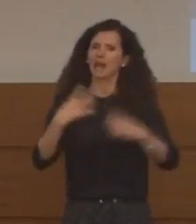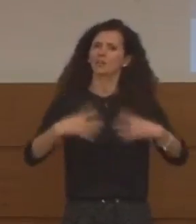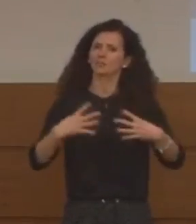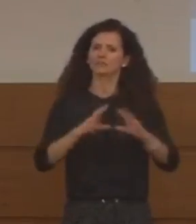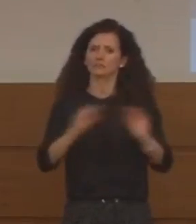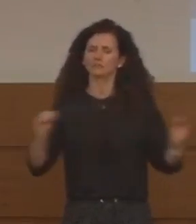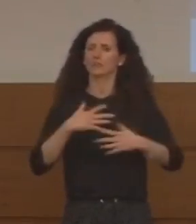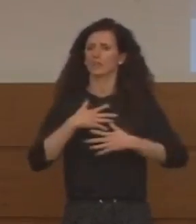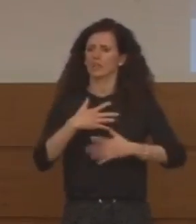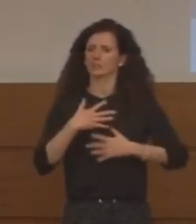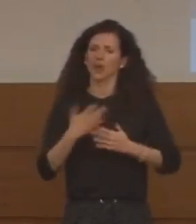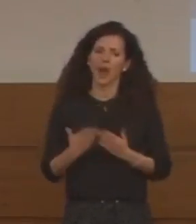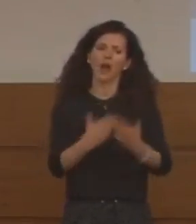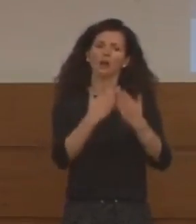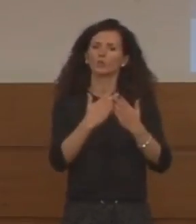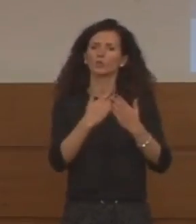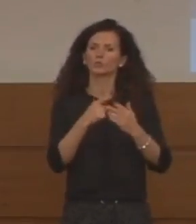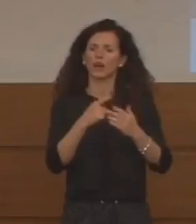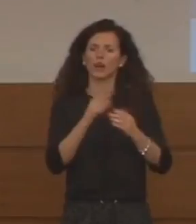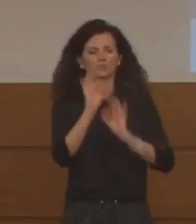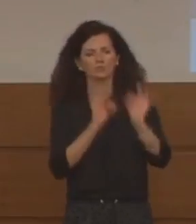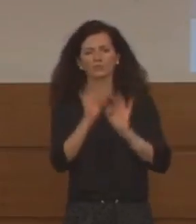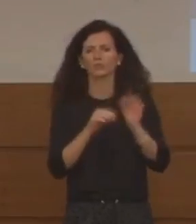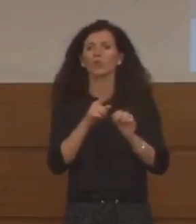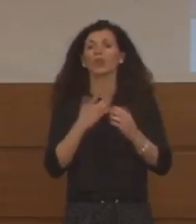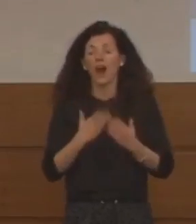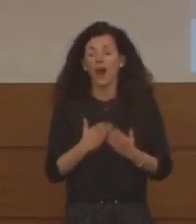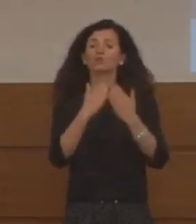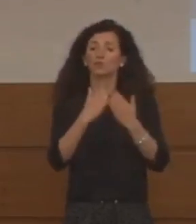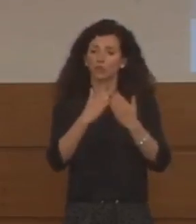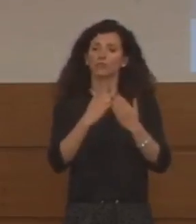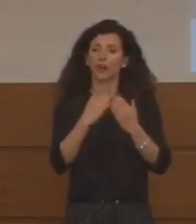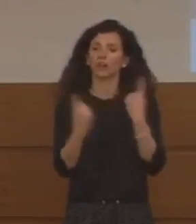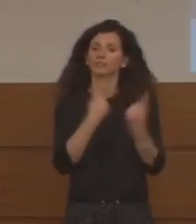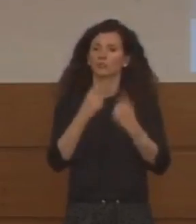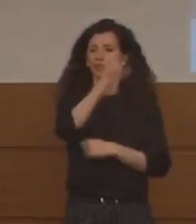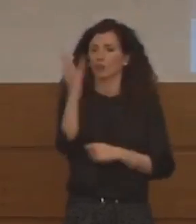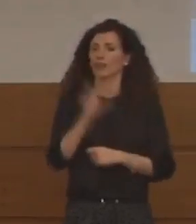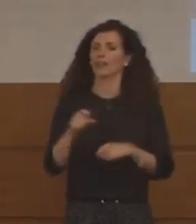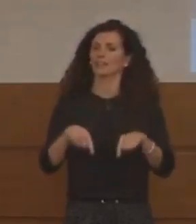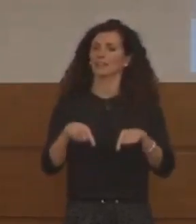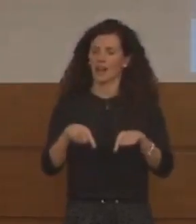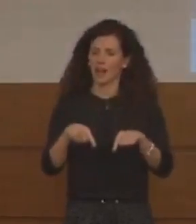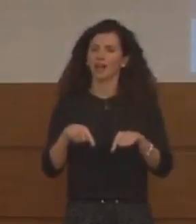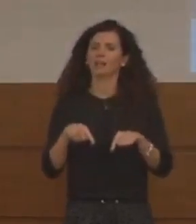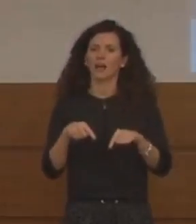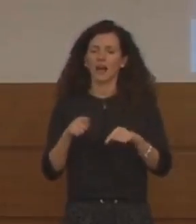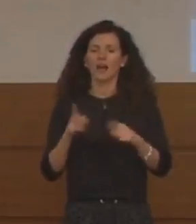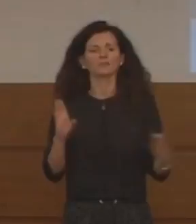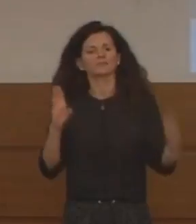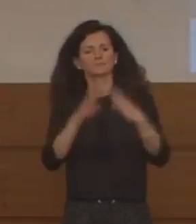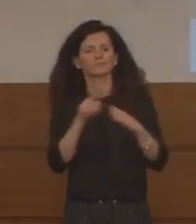per potenziare la capacità di risposta del nostro Paese al contrasto